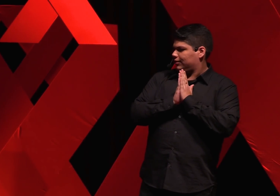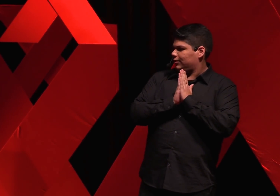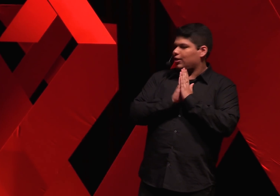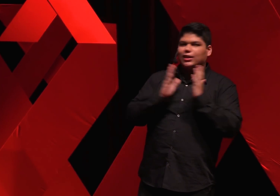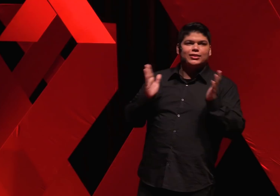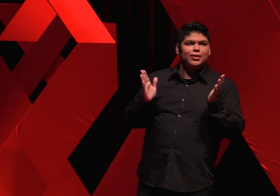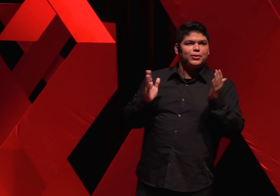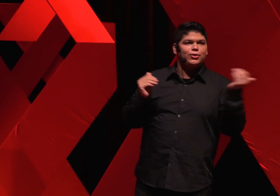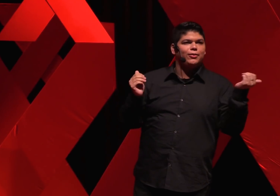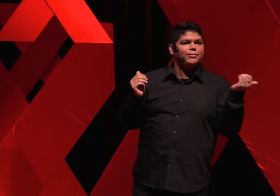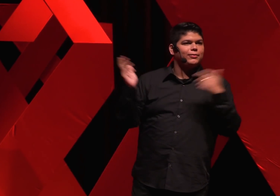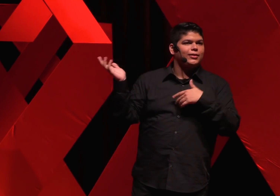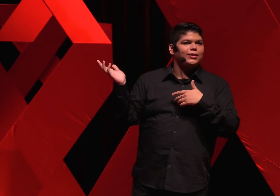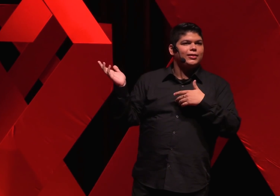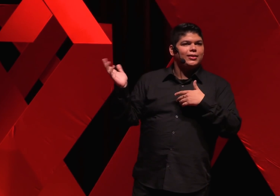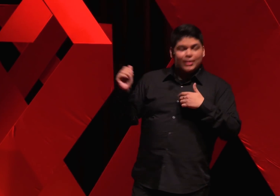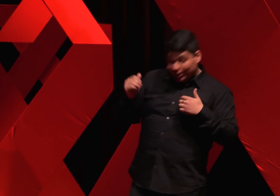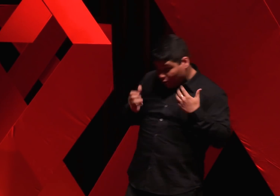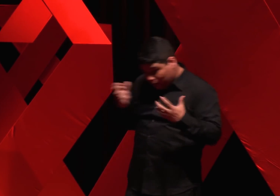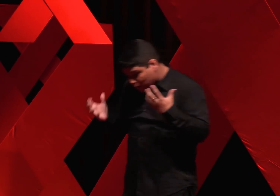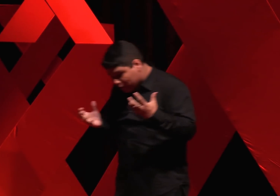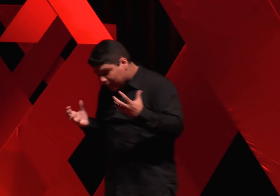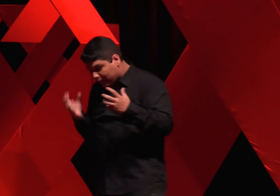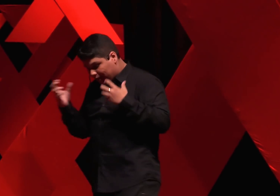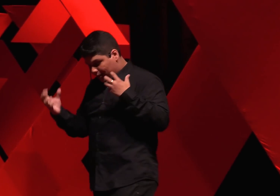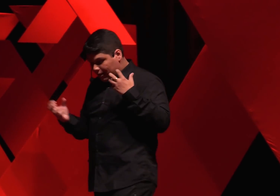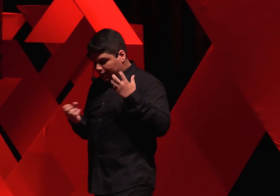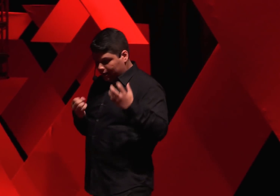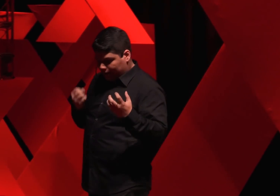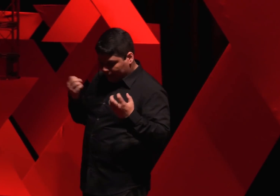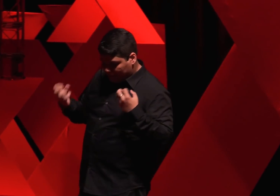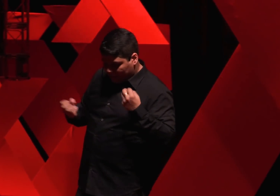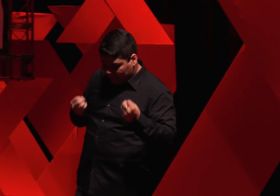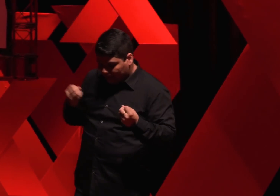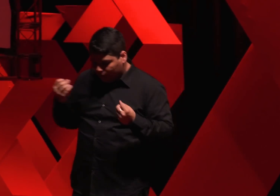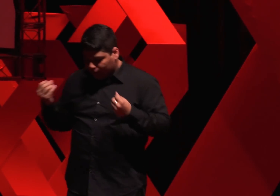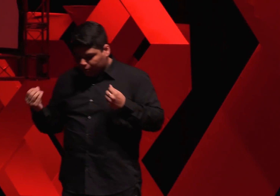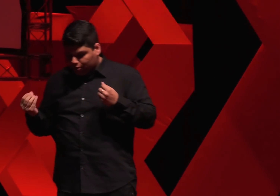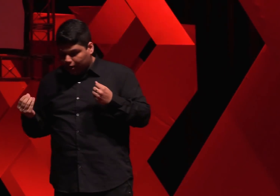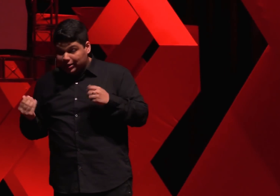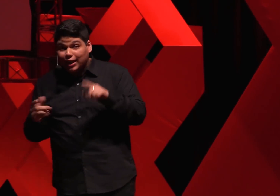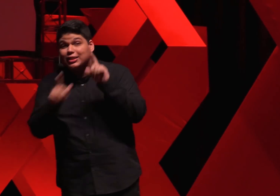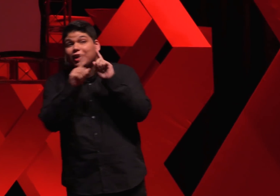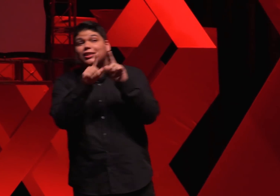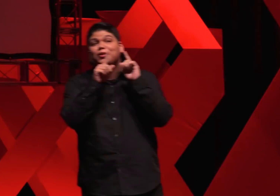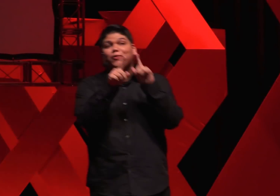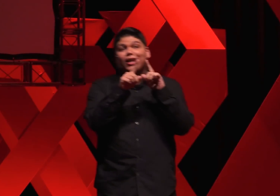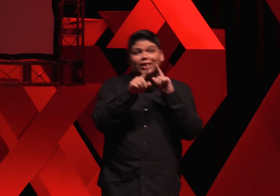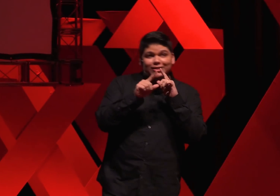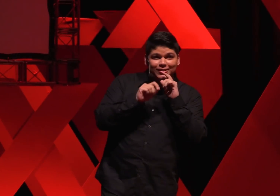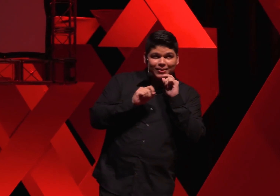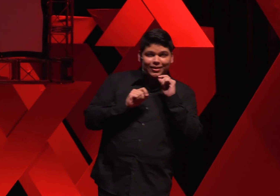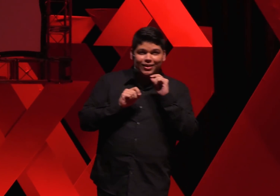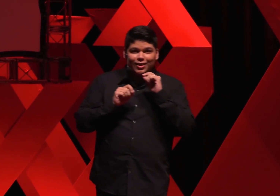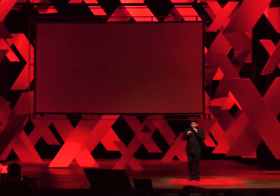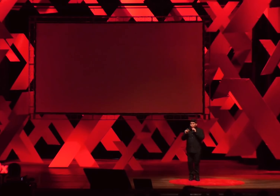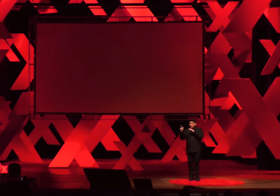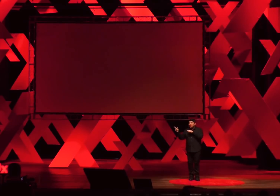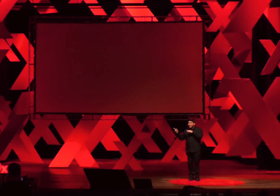Vocês enlouqueceram, pessoal? E todo mundo gostava daquilo. Aquele ambiente era muito emocionante. E às terças-feiras, o dia